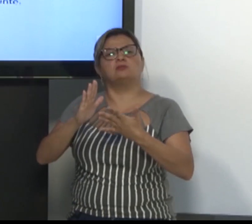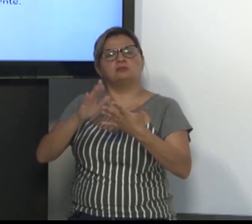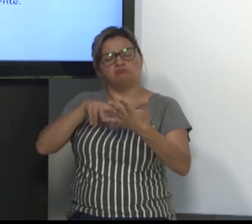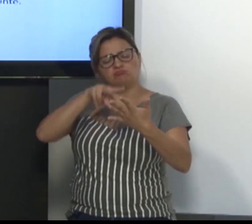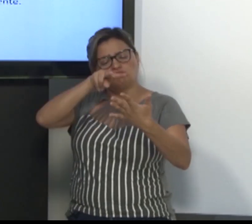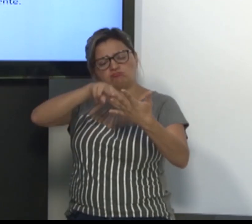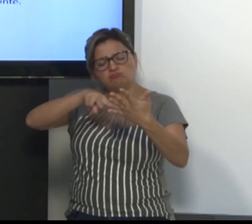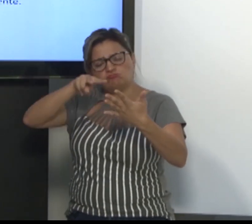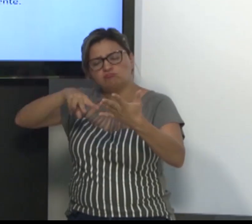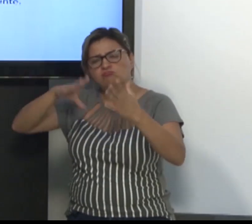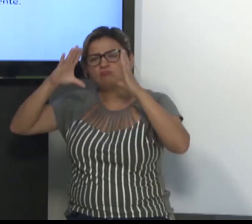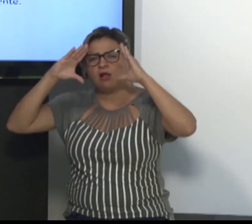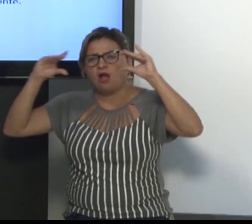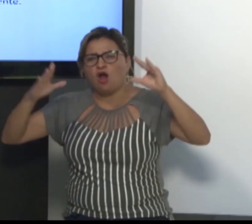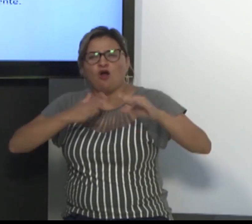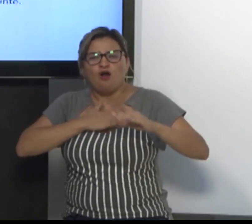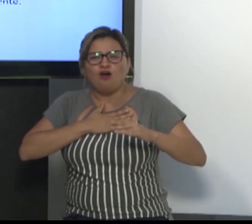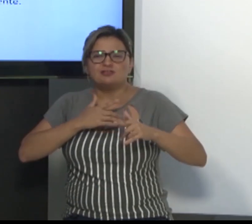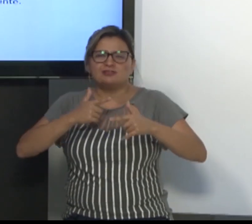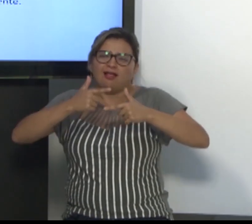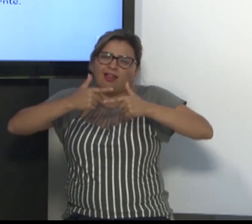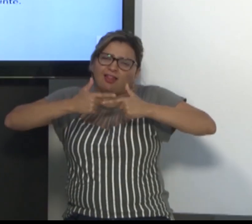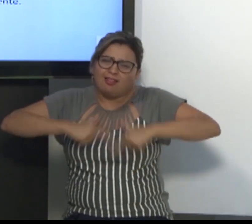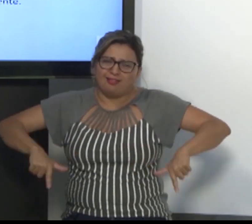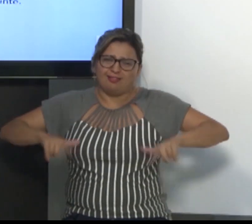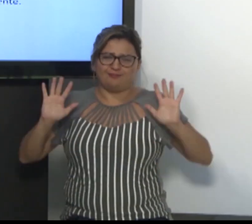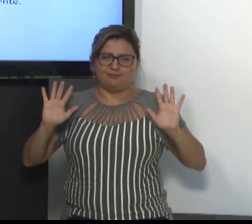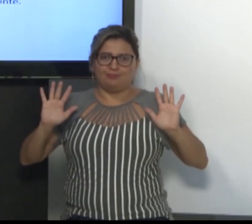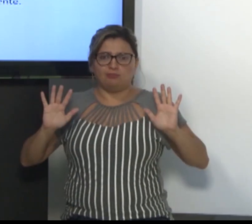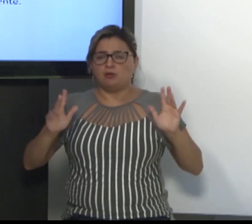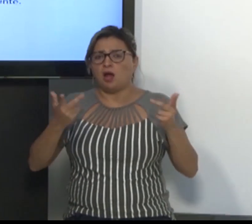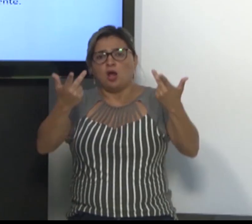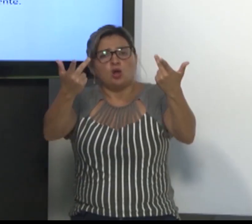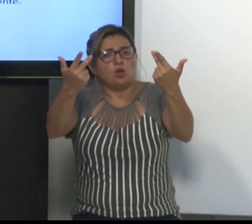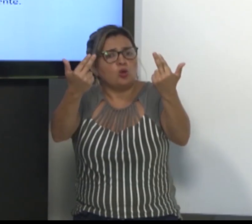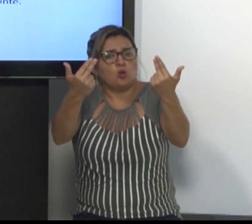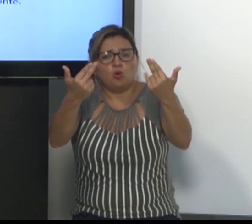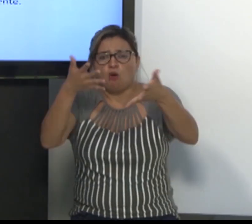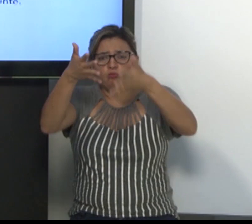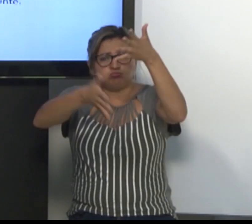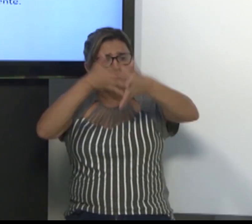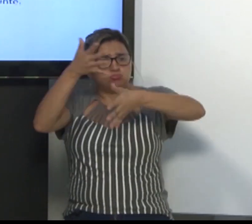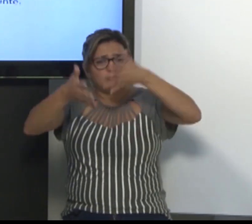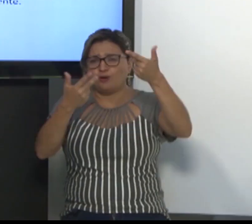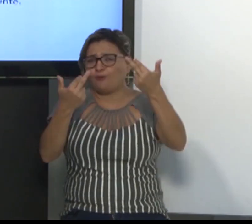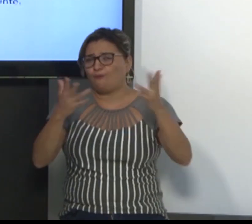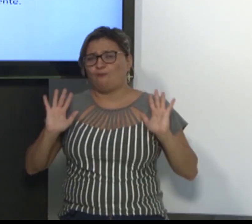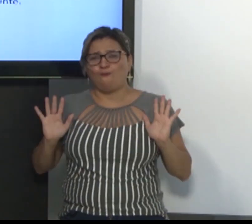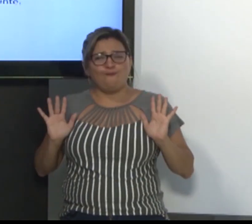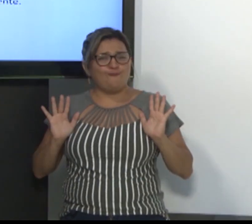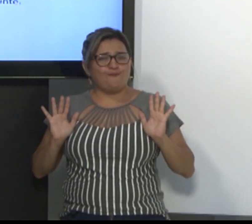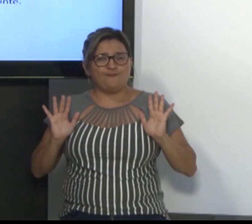feita com tranquilidade. Ela é uma leitura neutra. Do mesmo modo, é a língua de sinais.